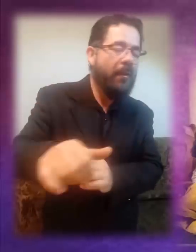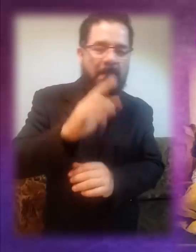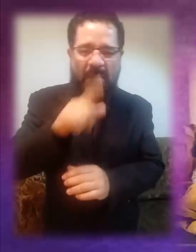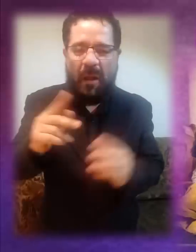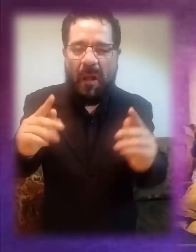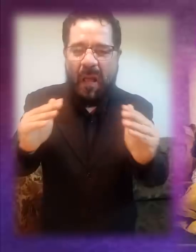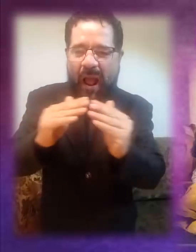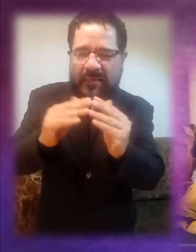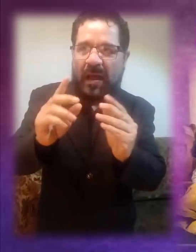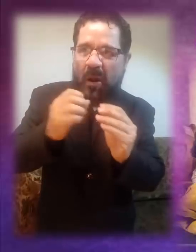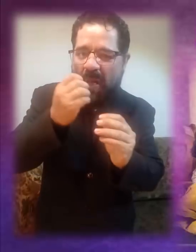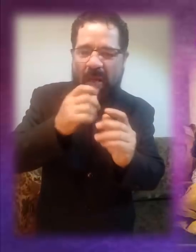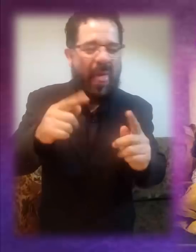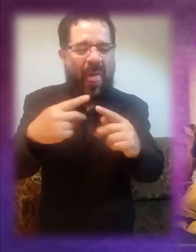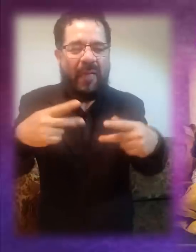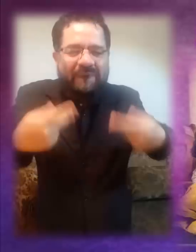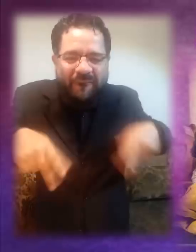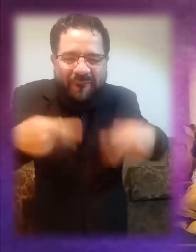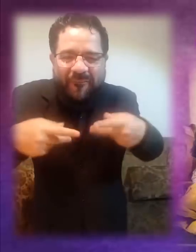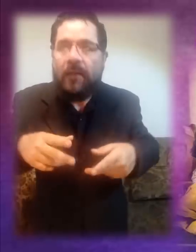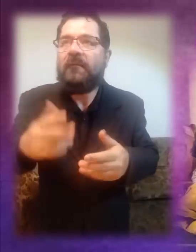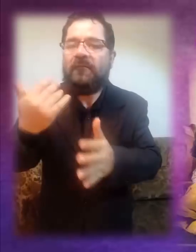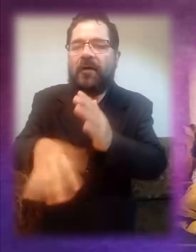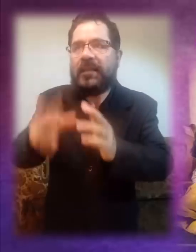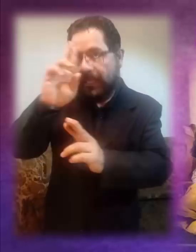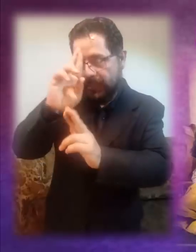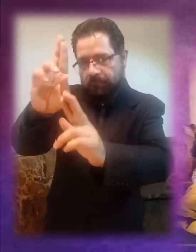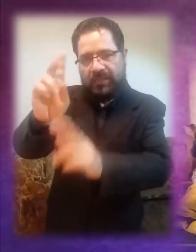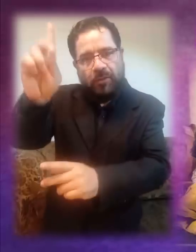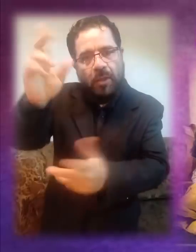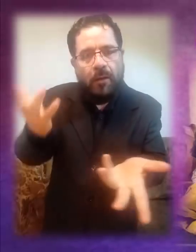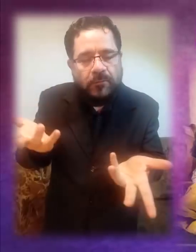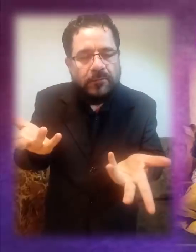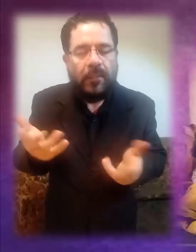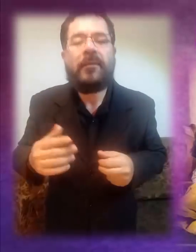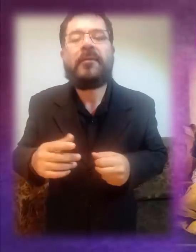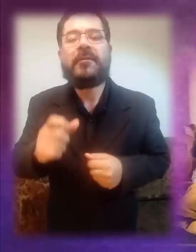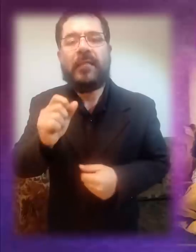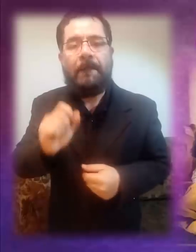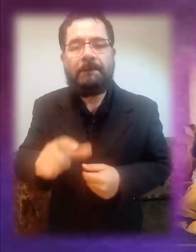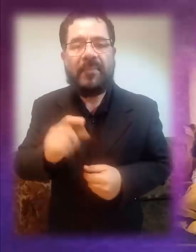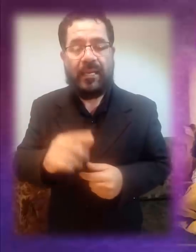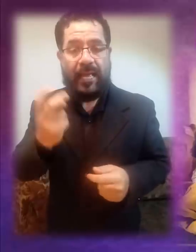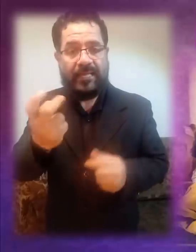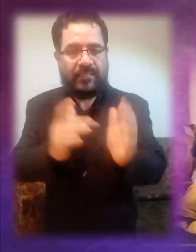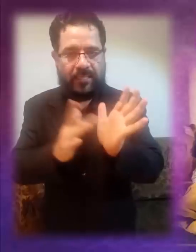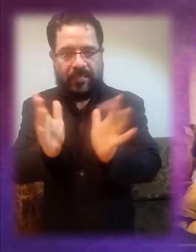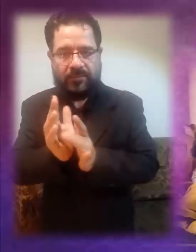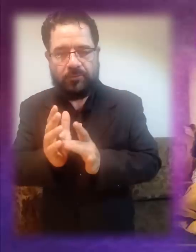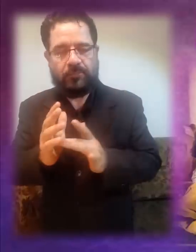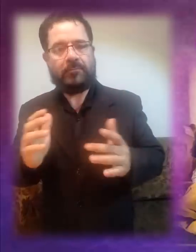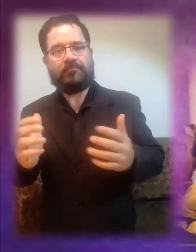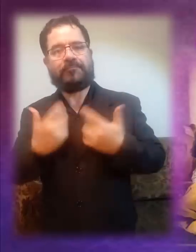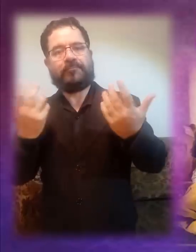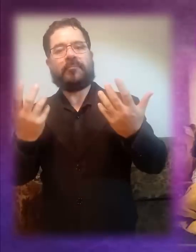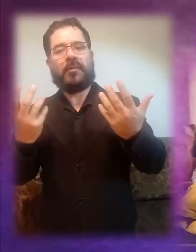sino un mercado donde se manipula lo sagrado y no se respeta lo divino. Y sobre todo, esta es la